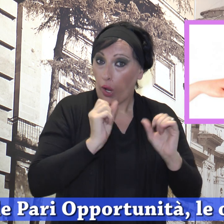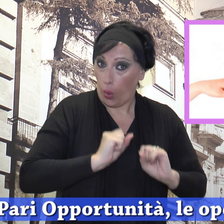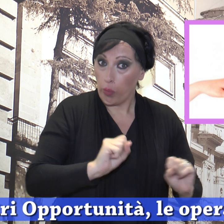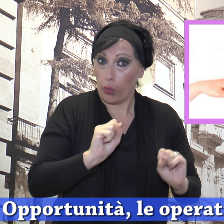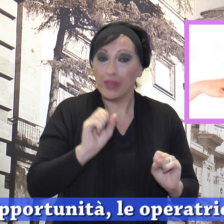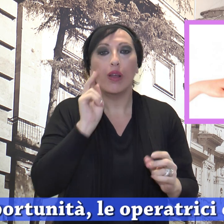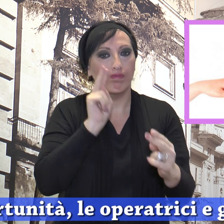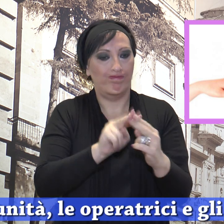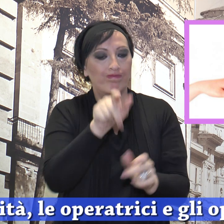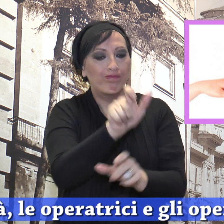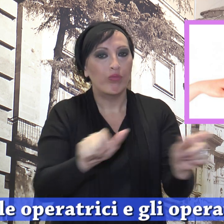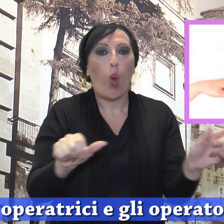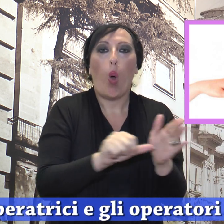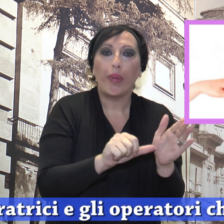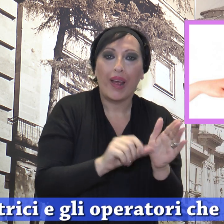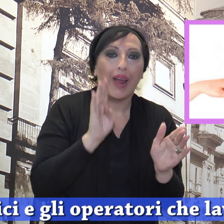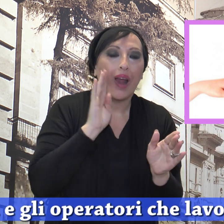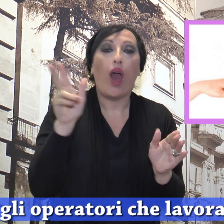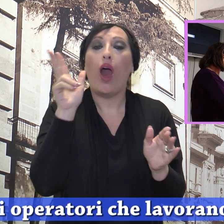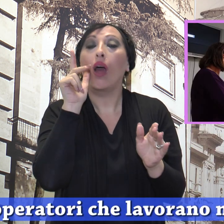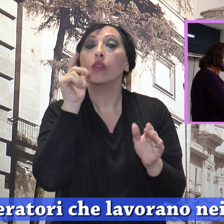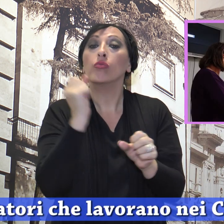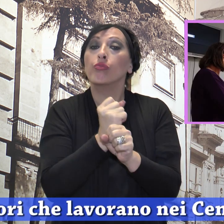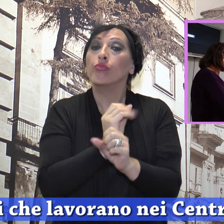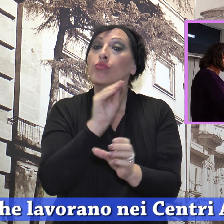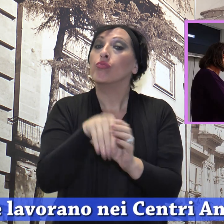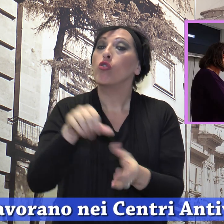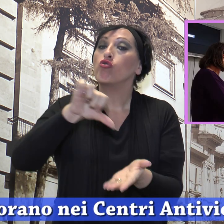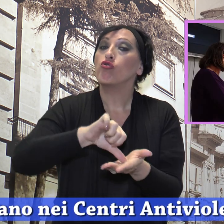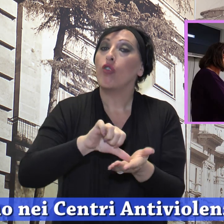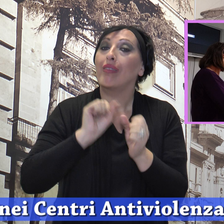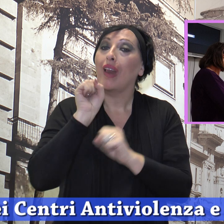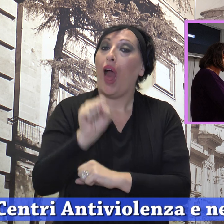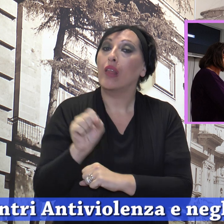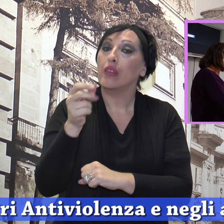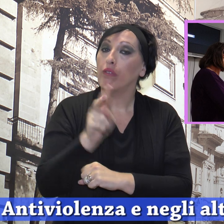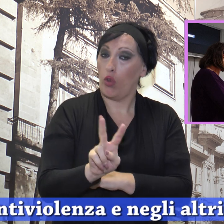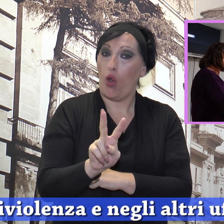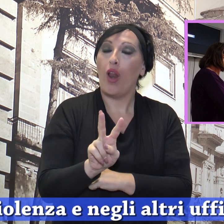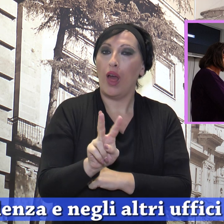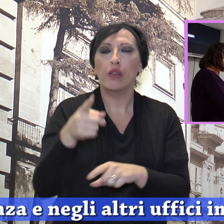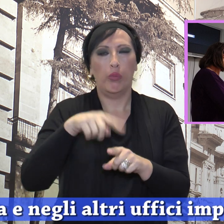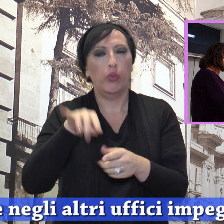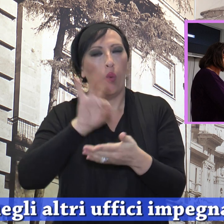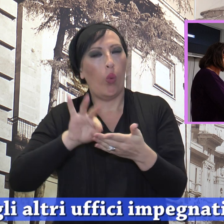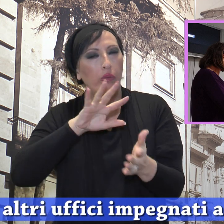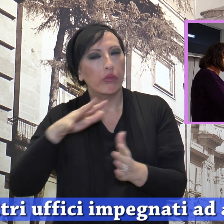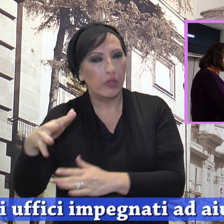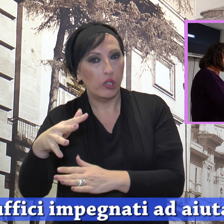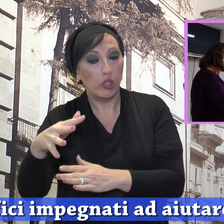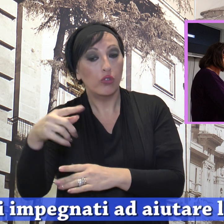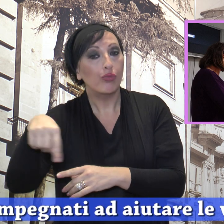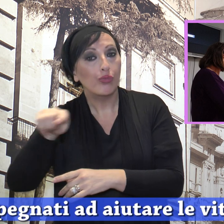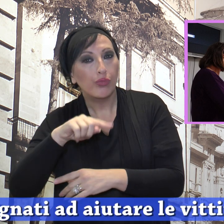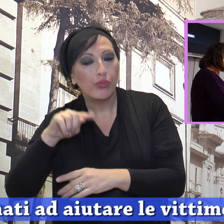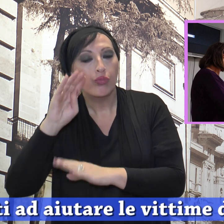le operatrici e gli operatori che lavorano nei centri antiviolenza e negli altri uffici impegnati ad aiutare